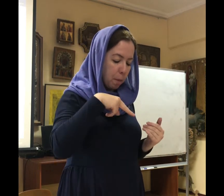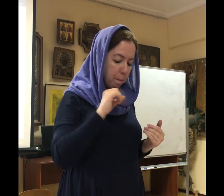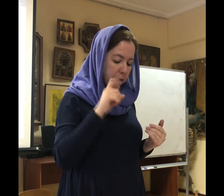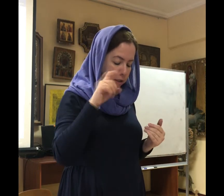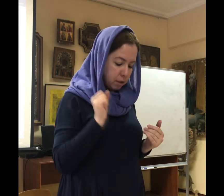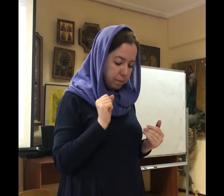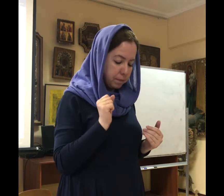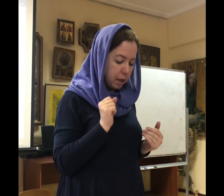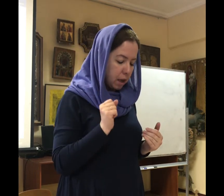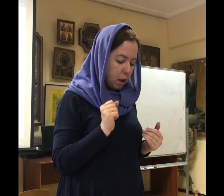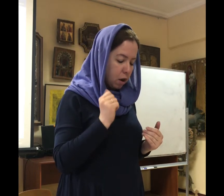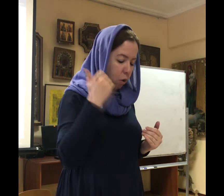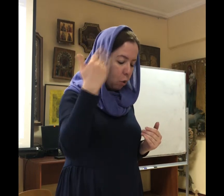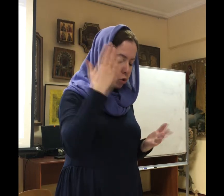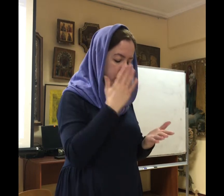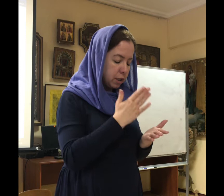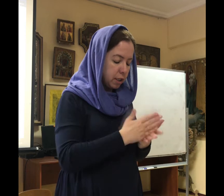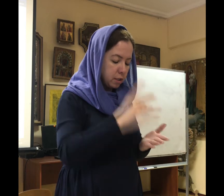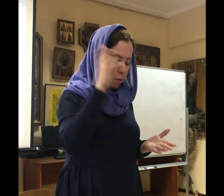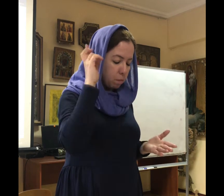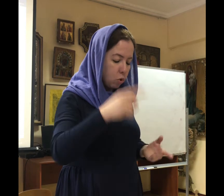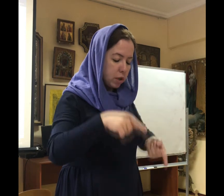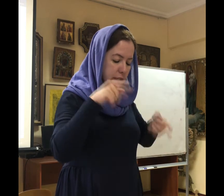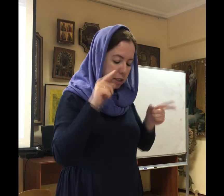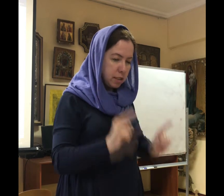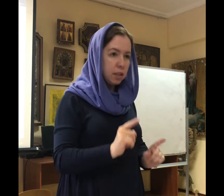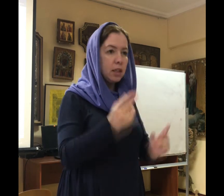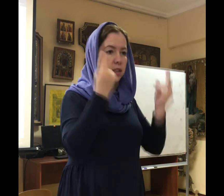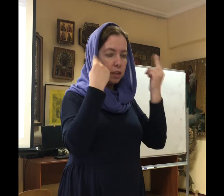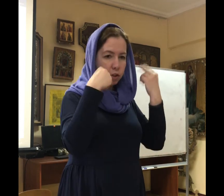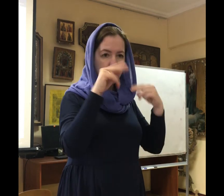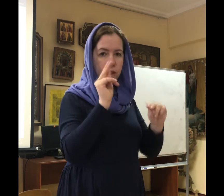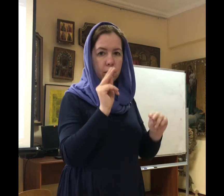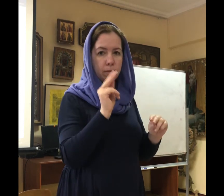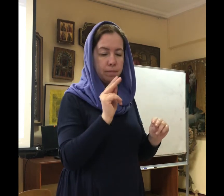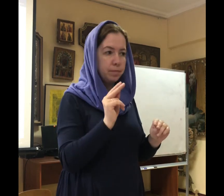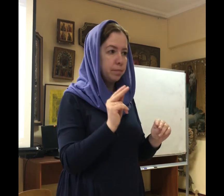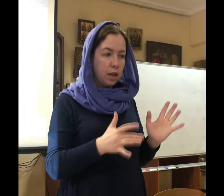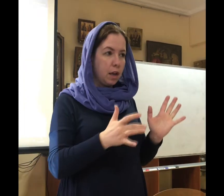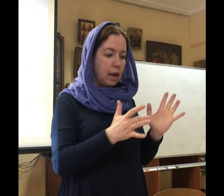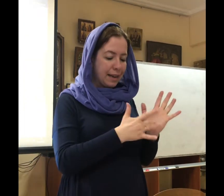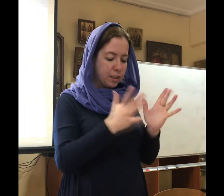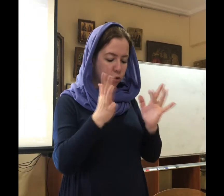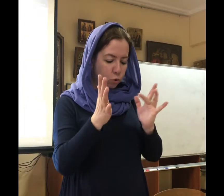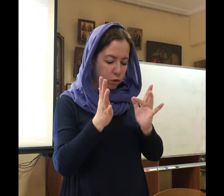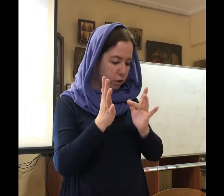Пасха. Он есть Бог истинный, совершенный. Христос